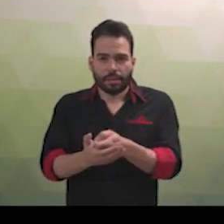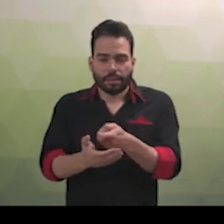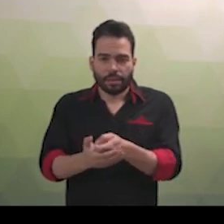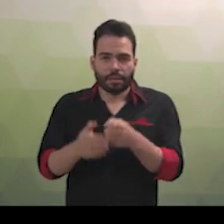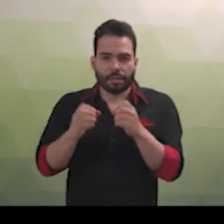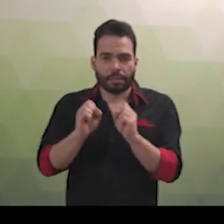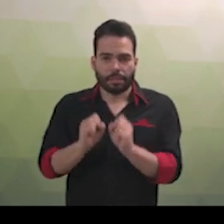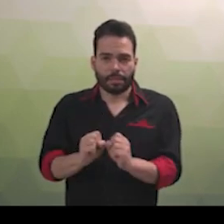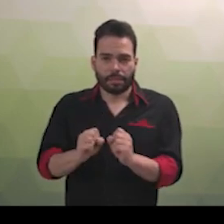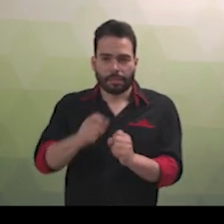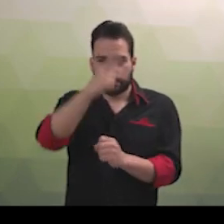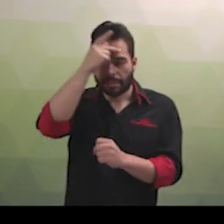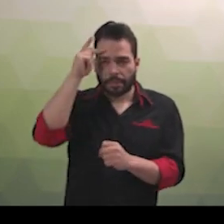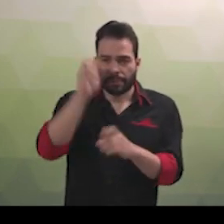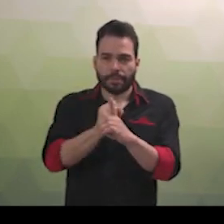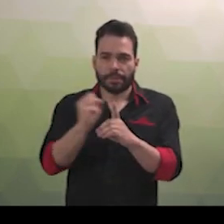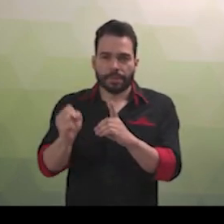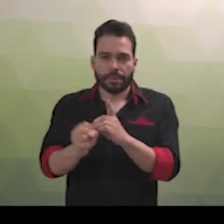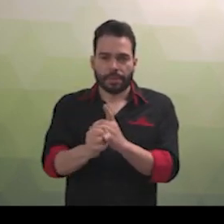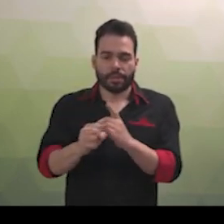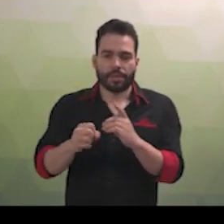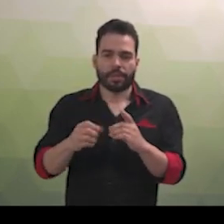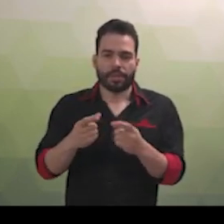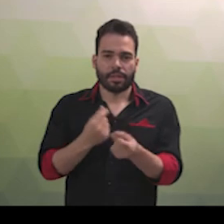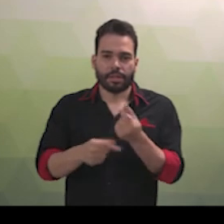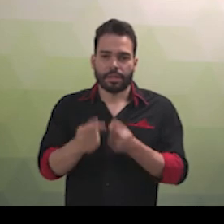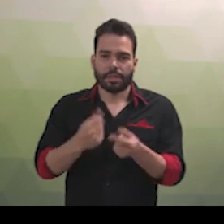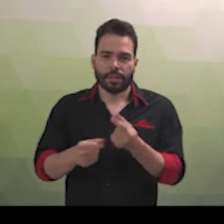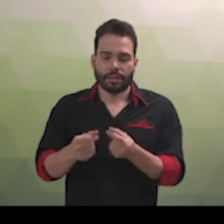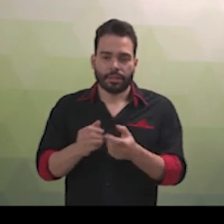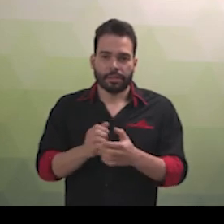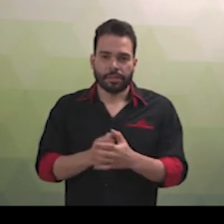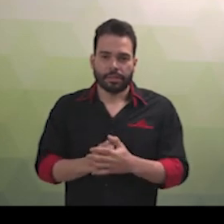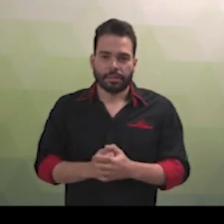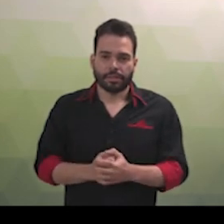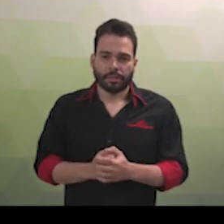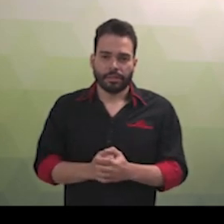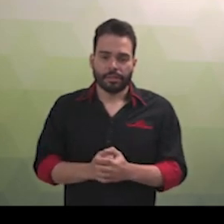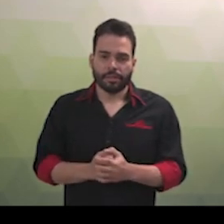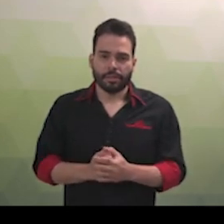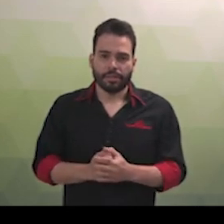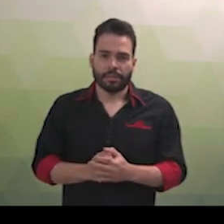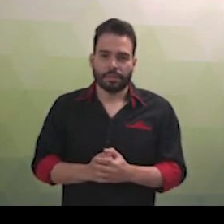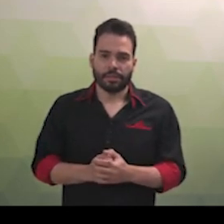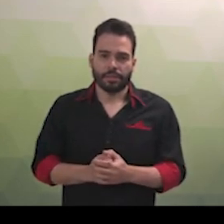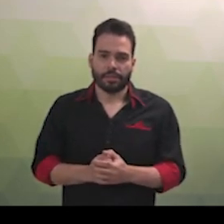entre outros decorrentes da Constituição Federal, à Convenção sobre os Direitos das Pessoas com Deficiência e seu protocolo